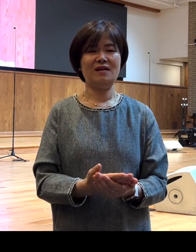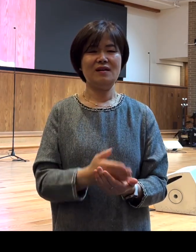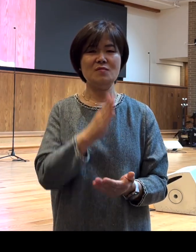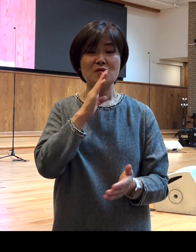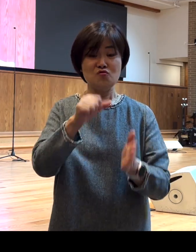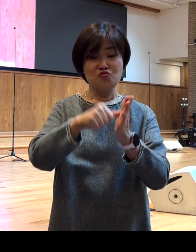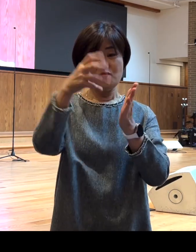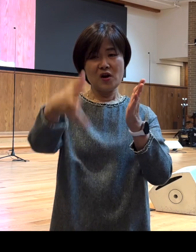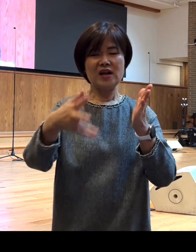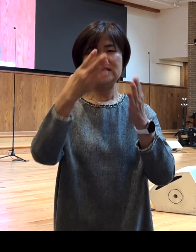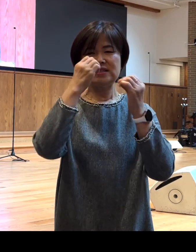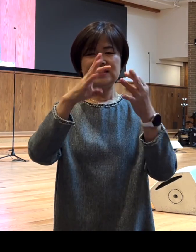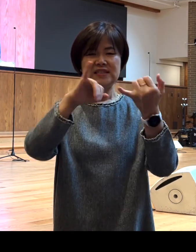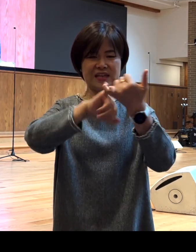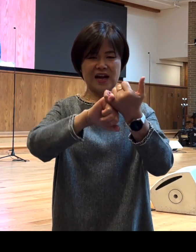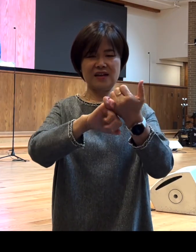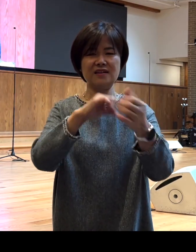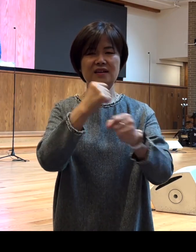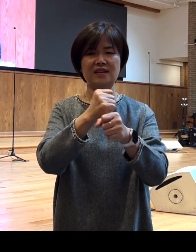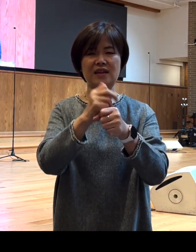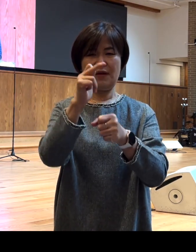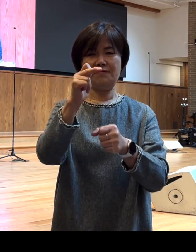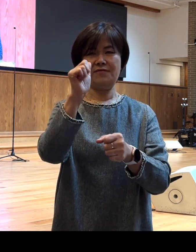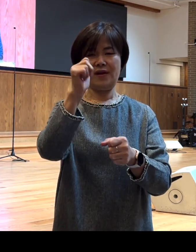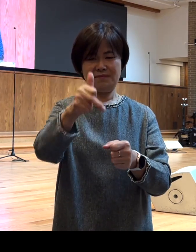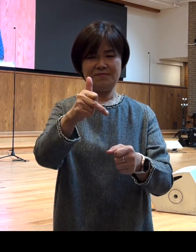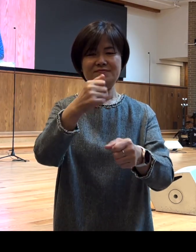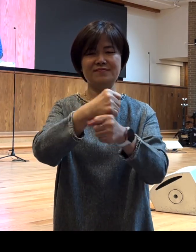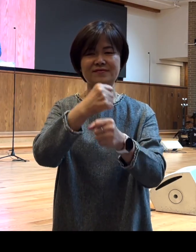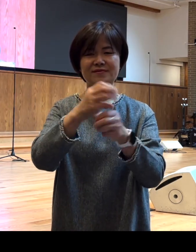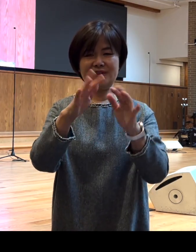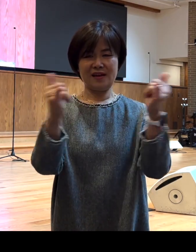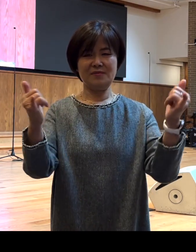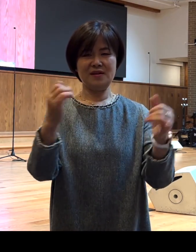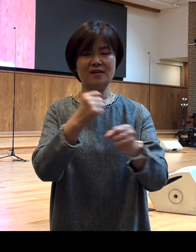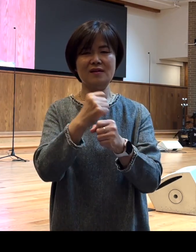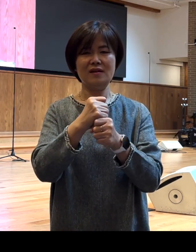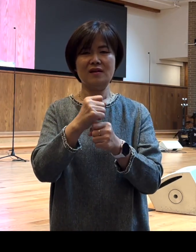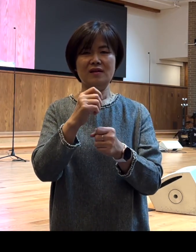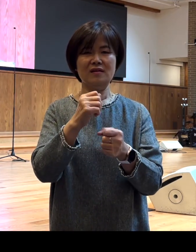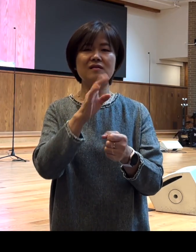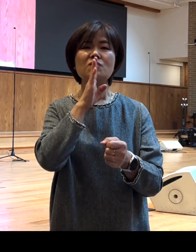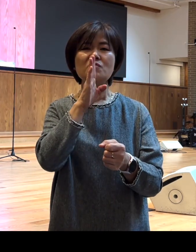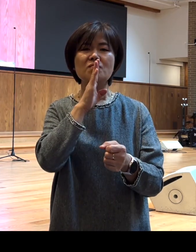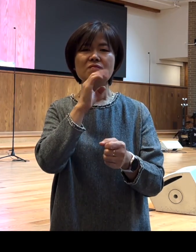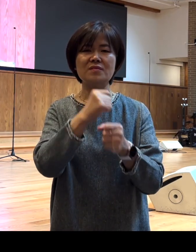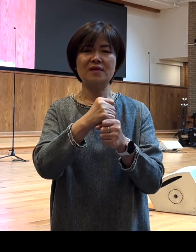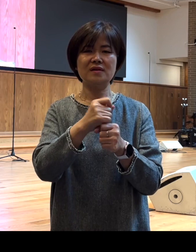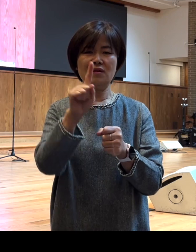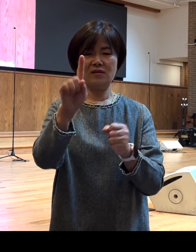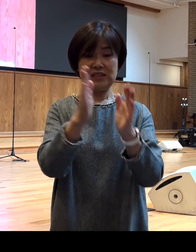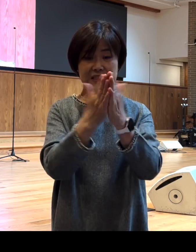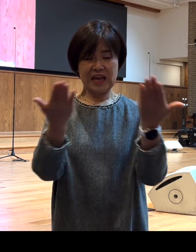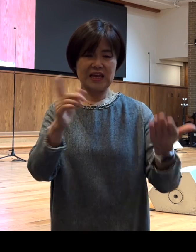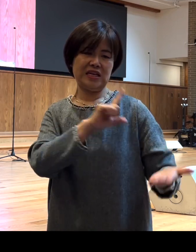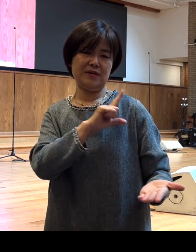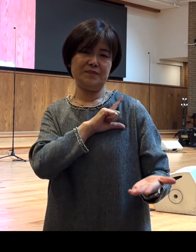신학자인 FF 브루스라고 하는 분이 The Pauline Circle 이라고 하는 책을 출간을 하셨습니다